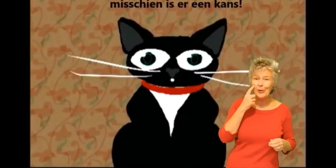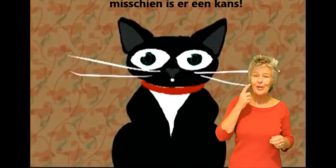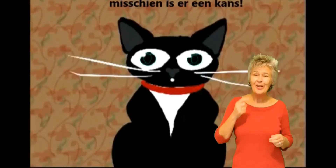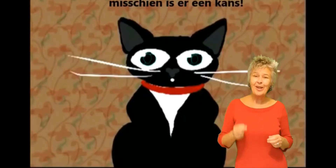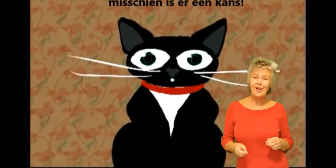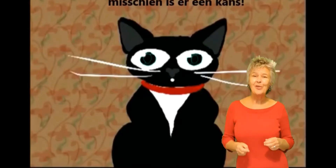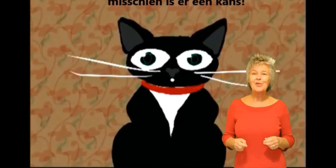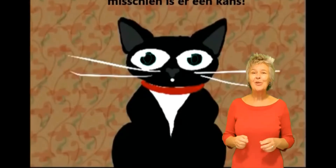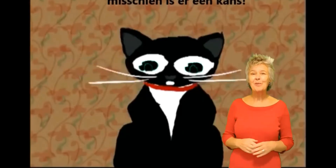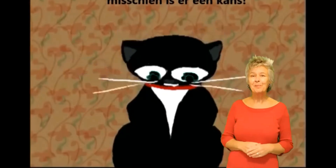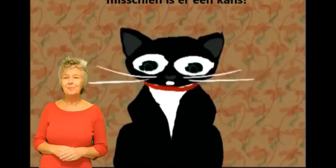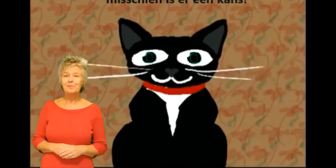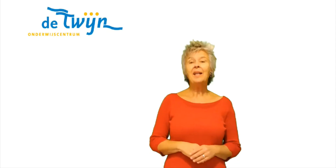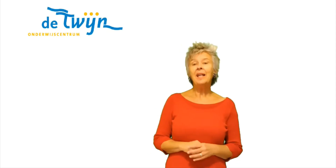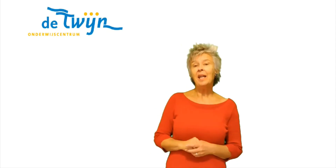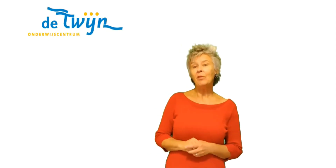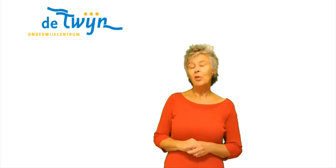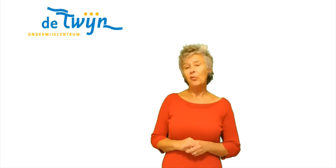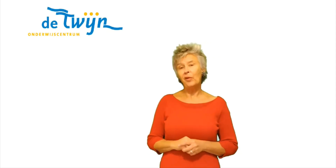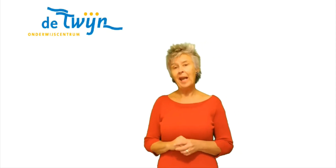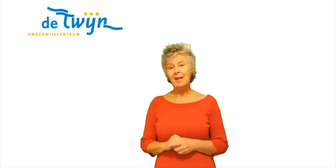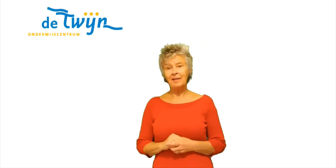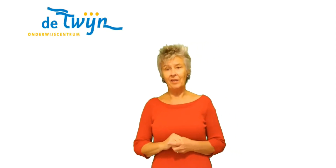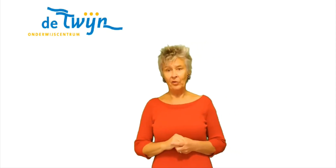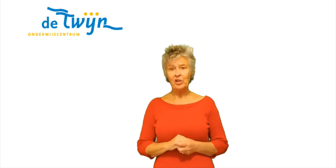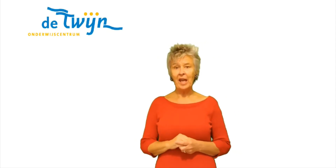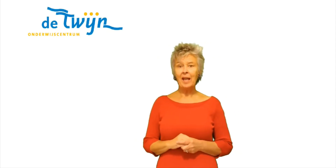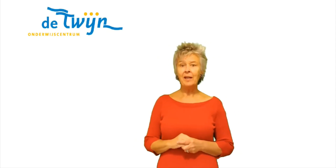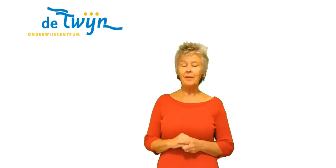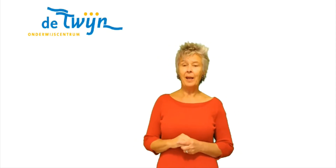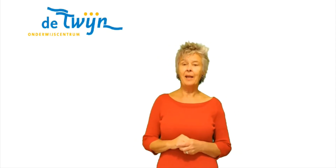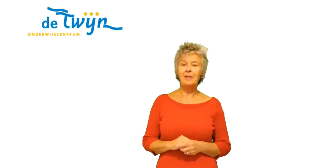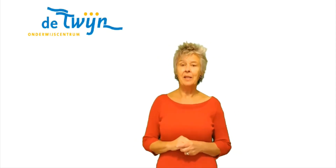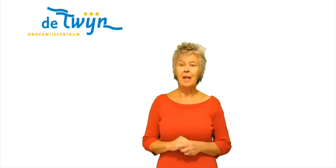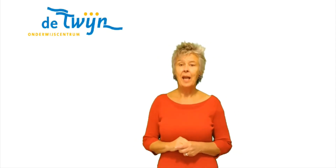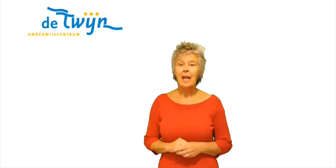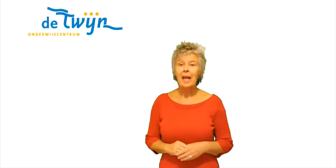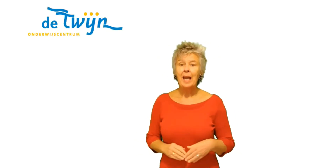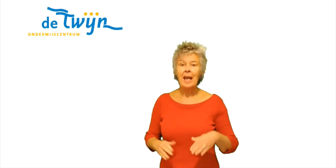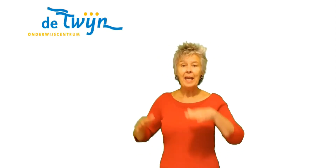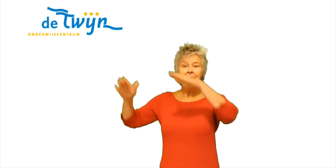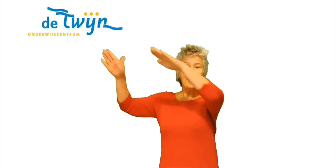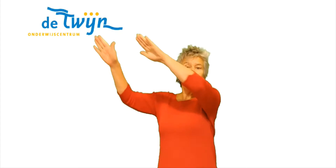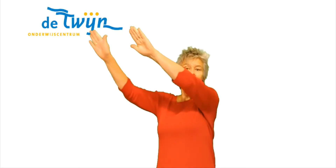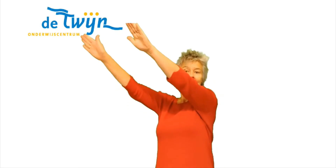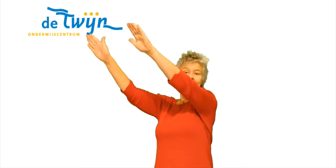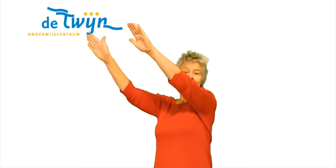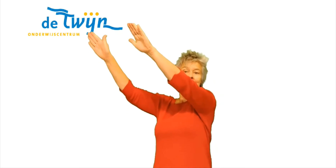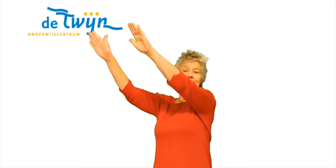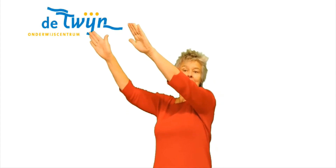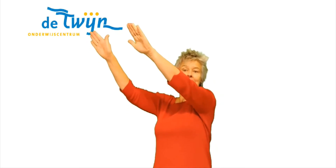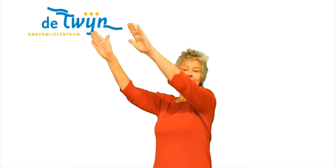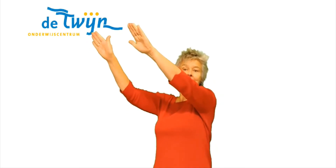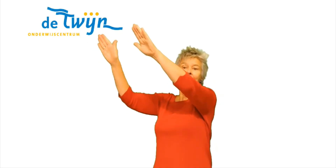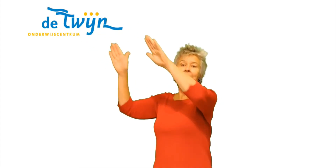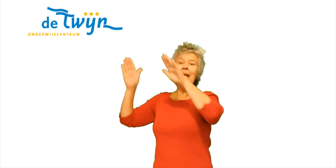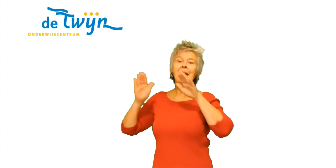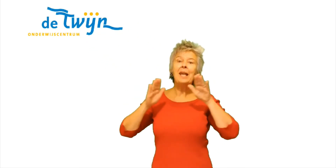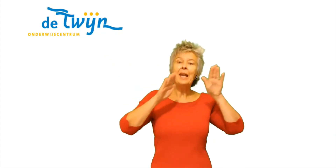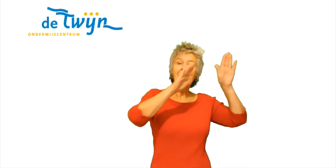kans En dan krijgen we het refrein Dans je eigenlijk En dat is Eén keer links En één keer